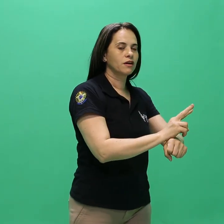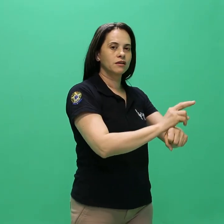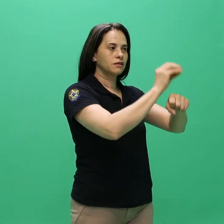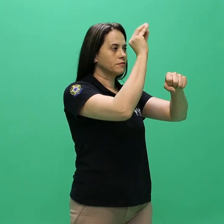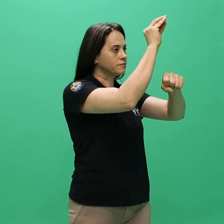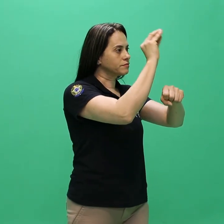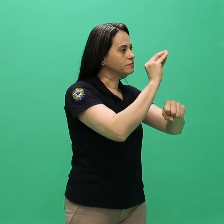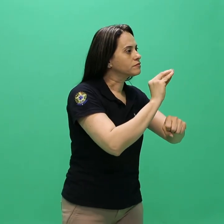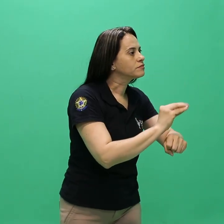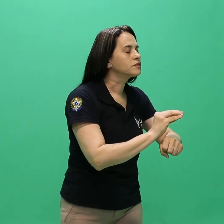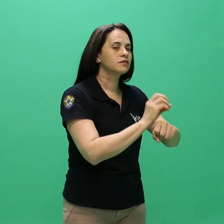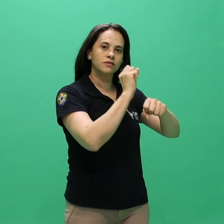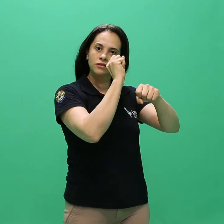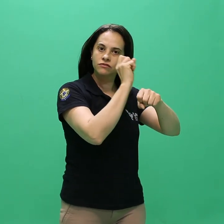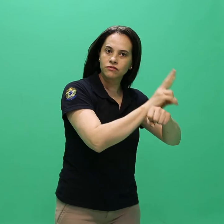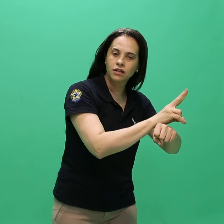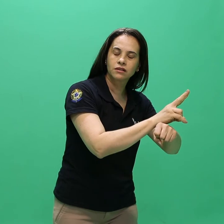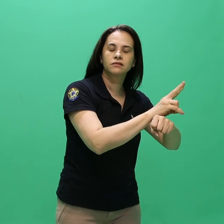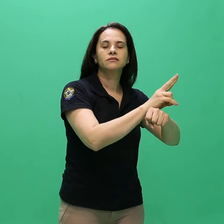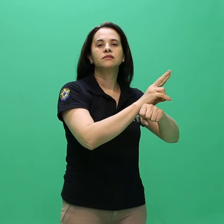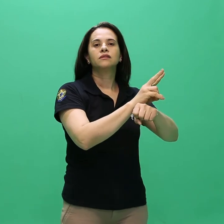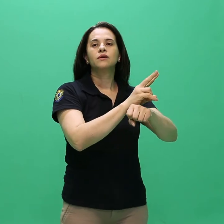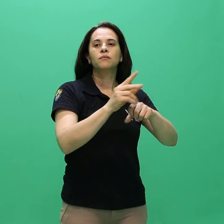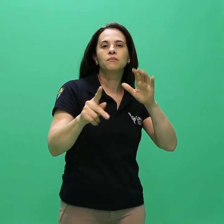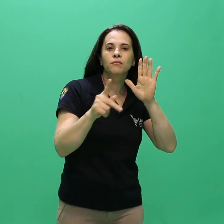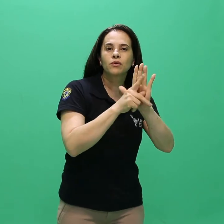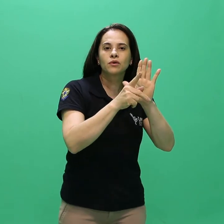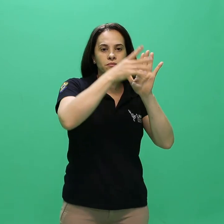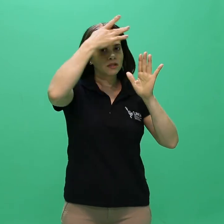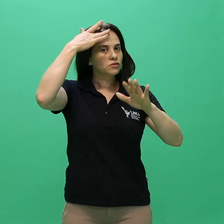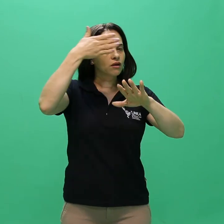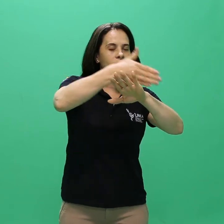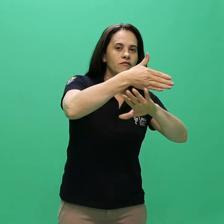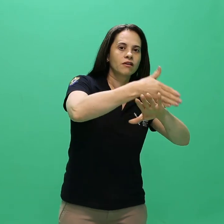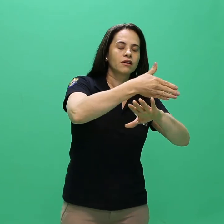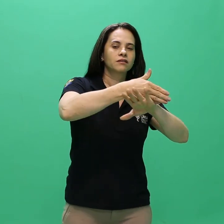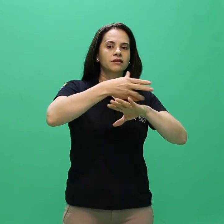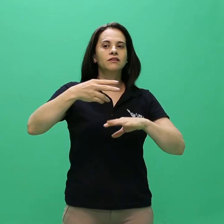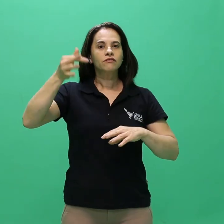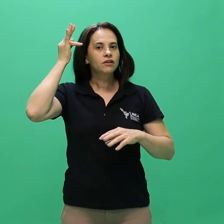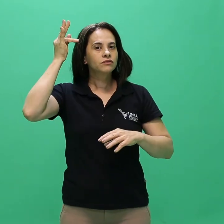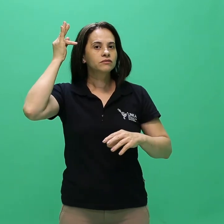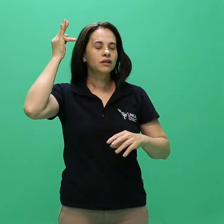os candidatos de instituições públicas